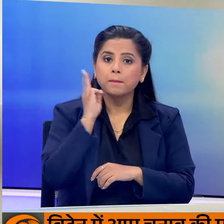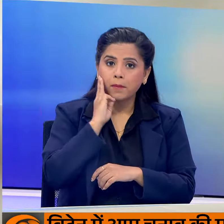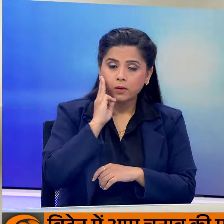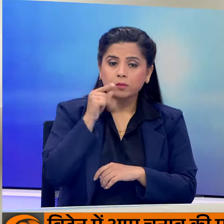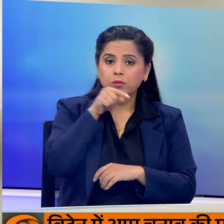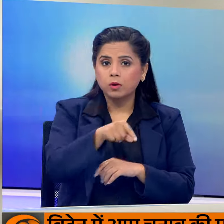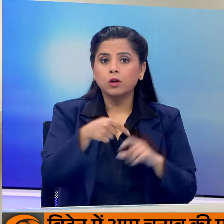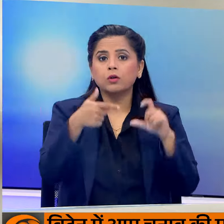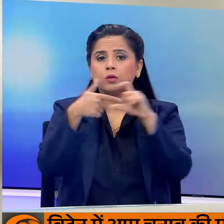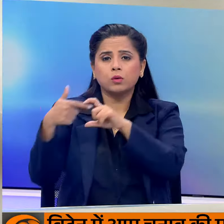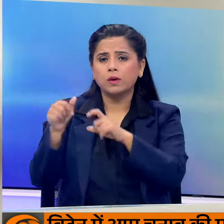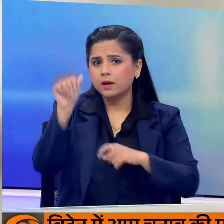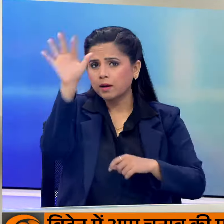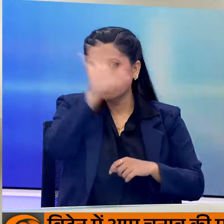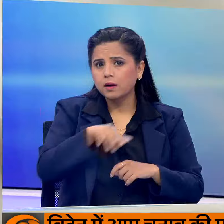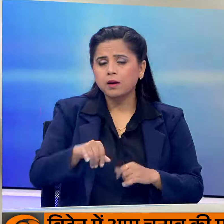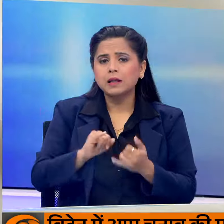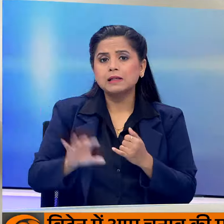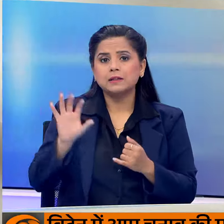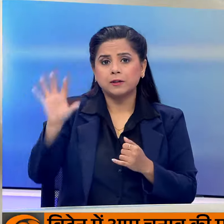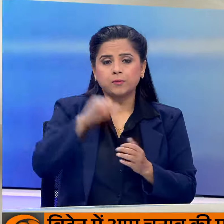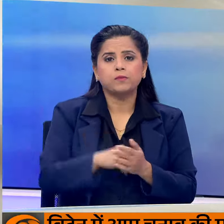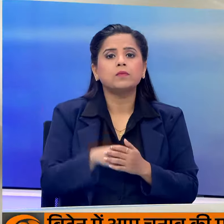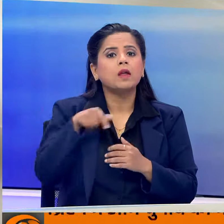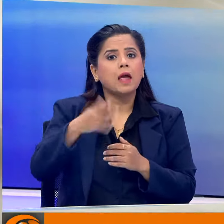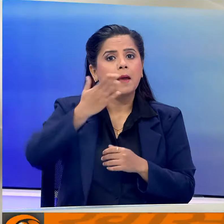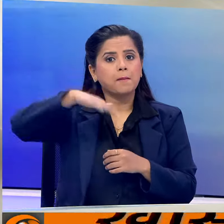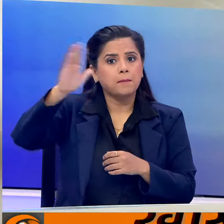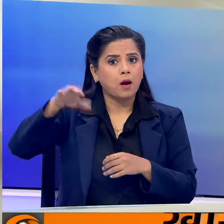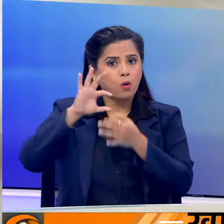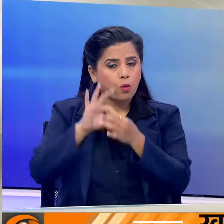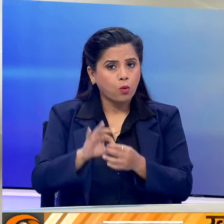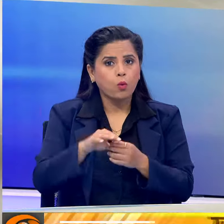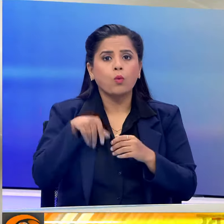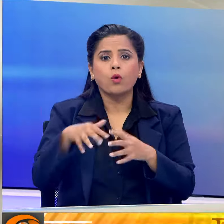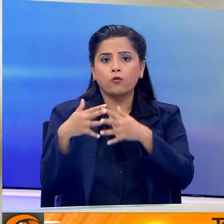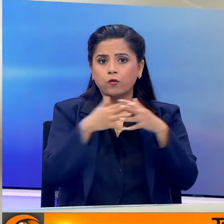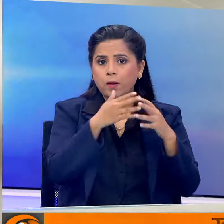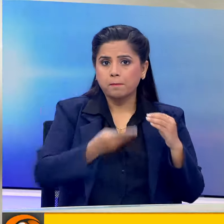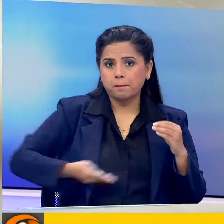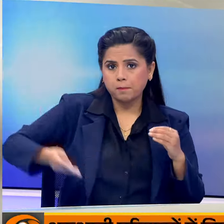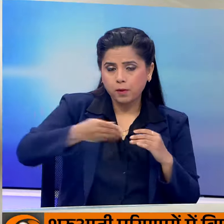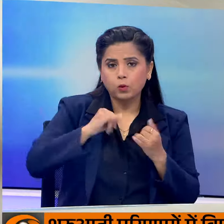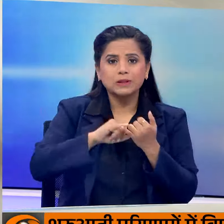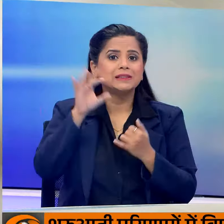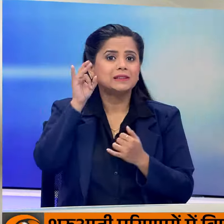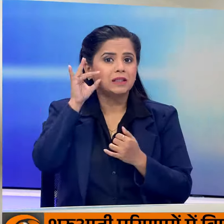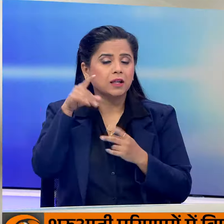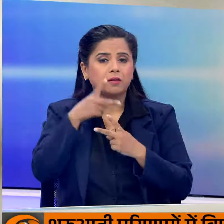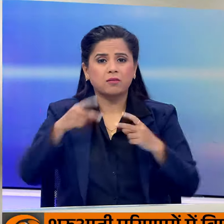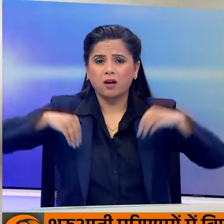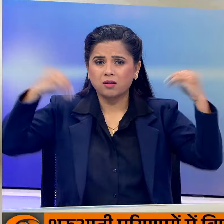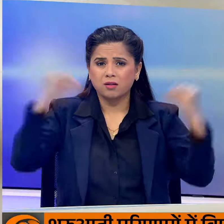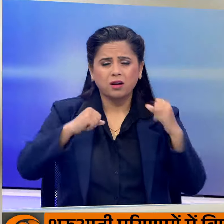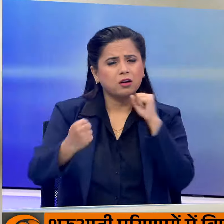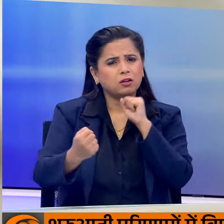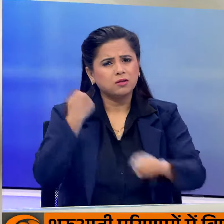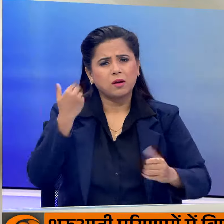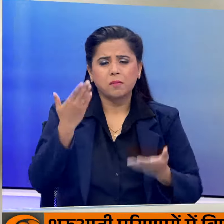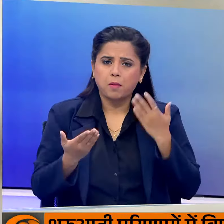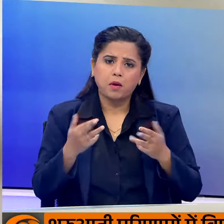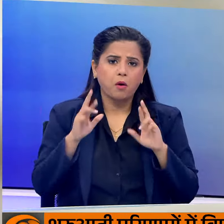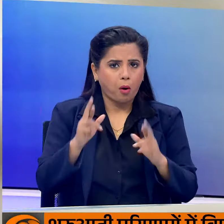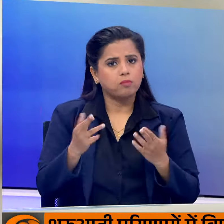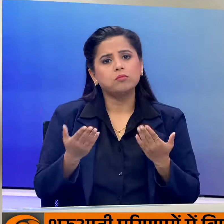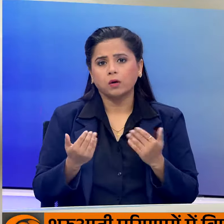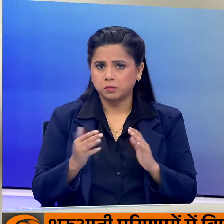सहित, पूर्वोतर भारत के राज्यों, उप हिमालिये, पश्चिम मंगाल और सिक्के में भी भारी बारिश का अनुवान